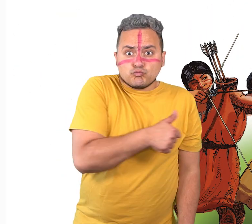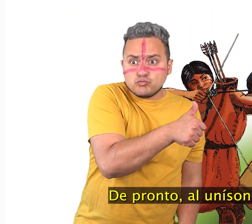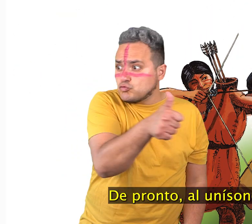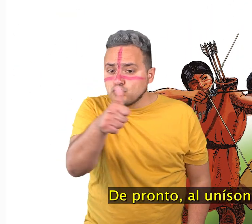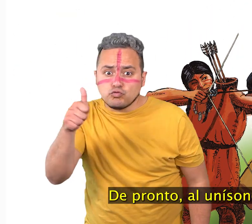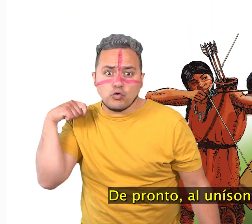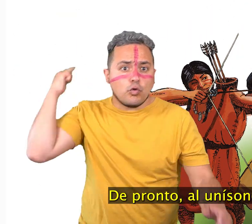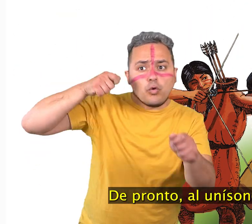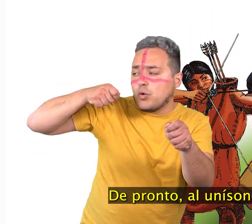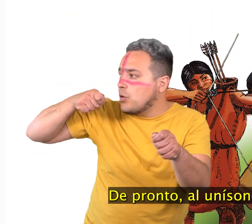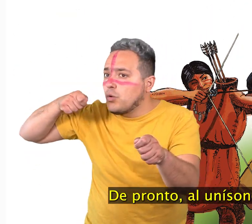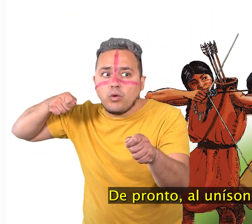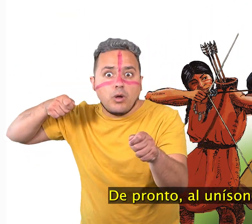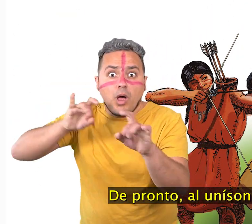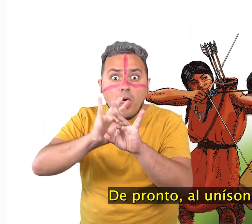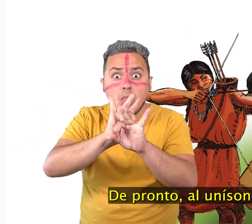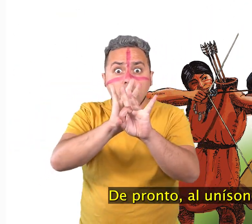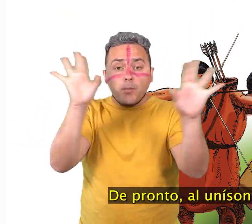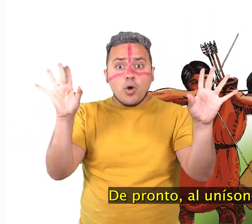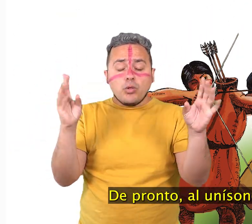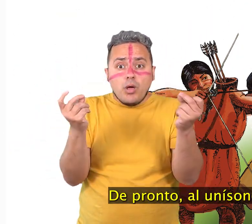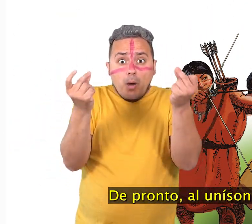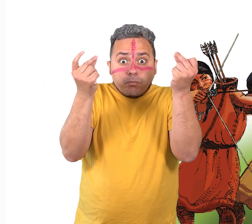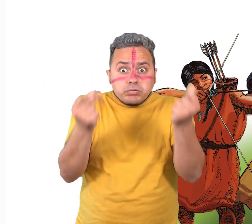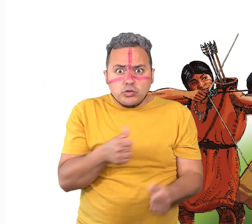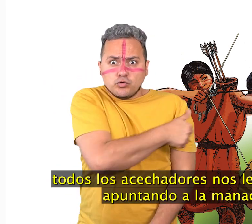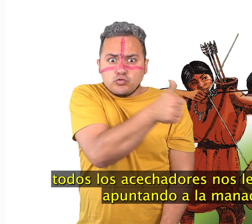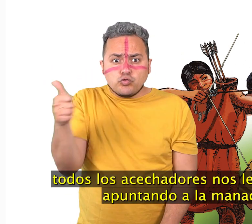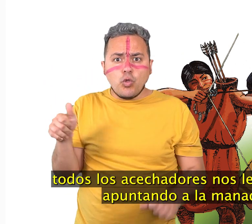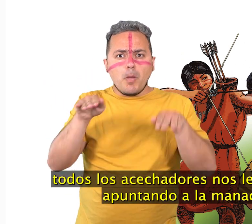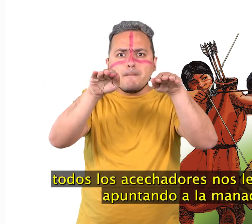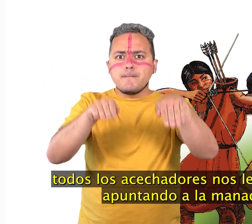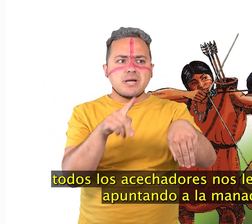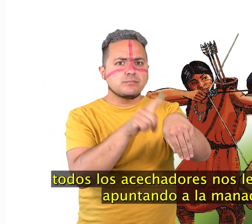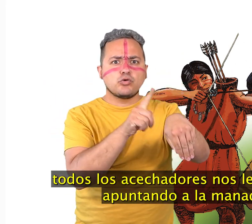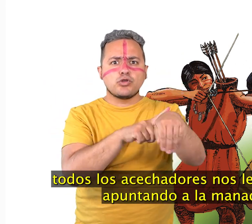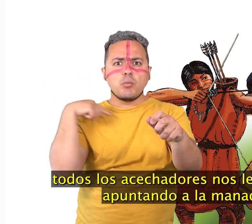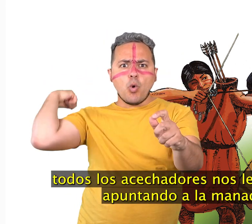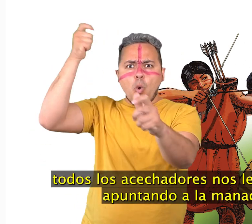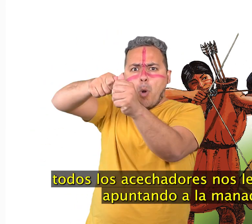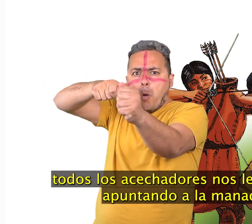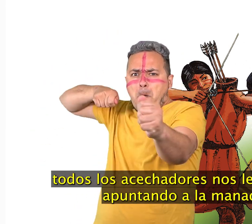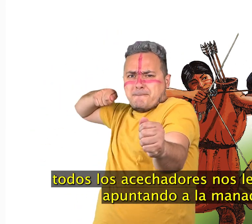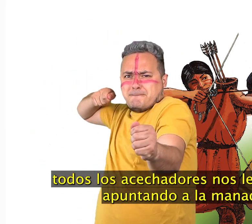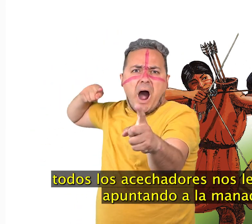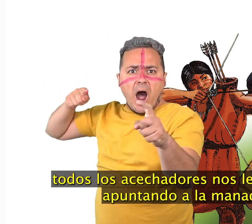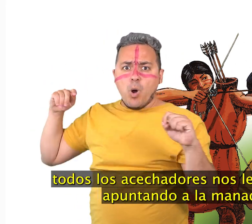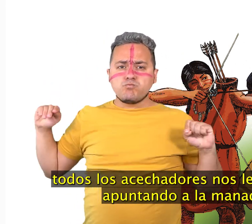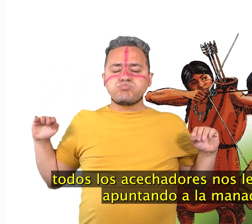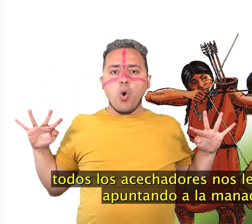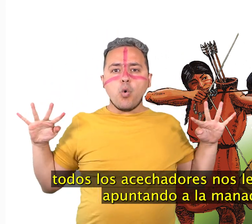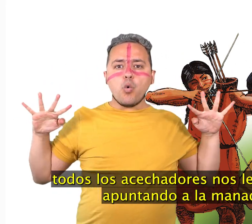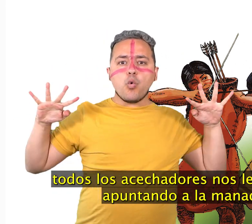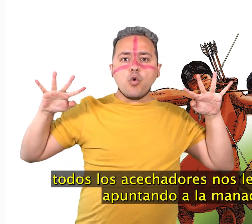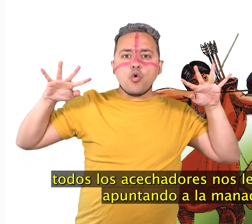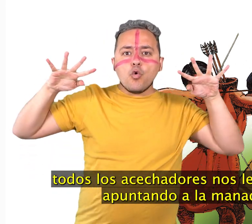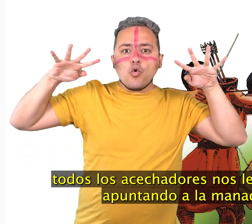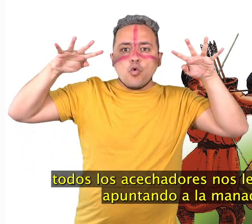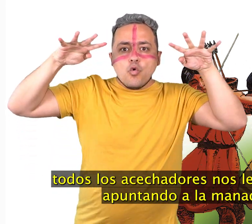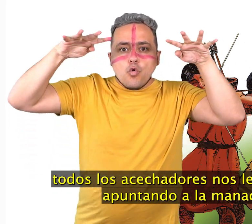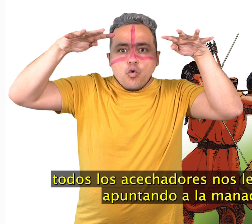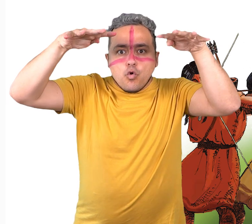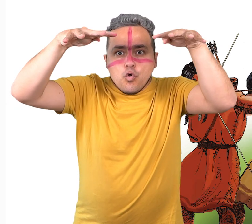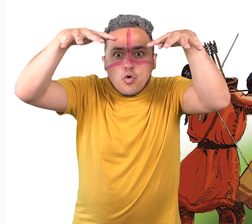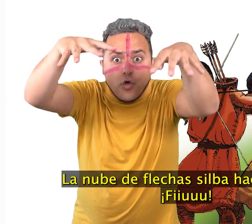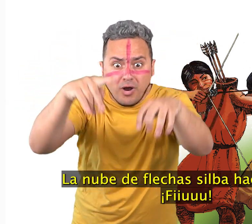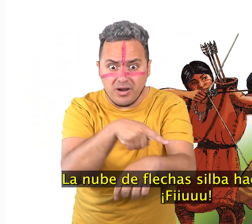De pronto, al unísono, todos los acechadores nos levantamos apuntando a